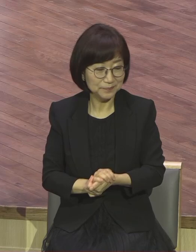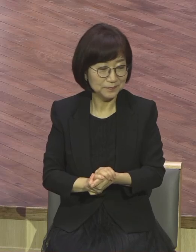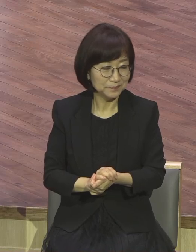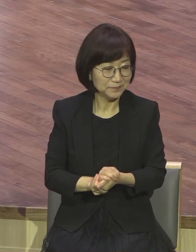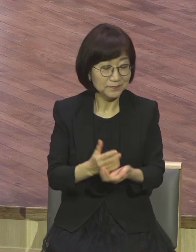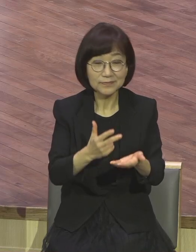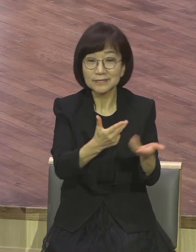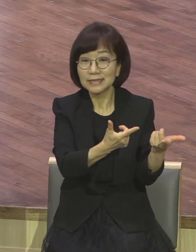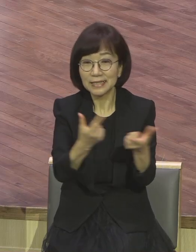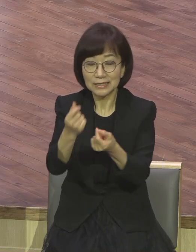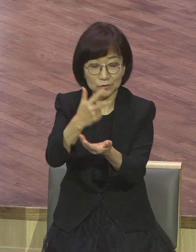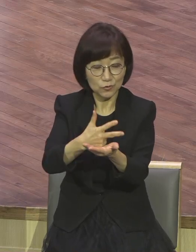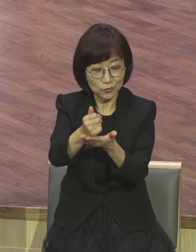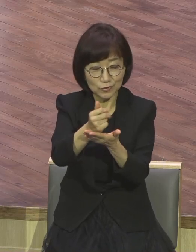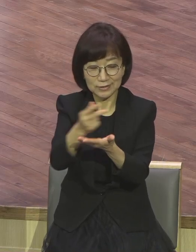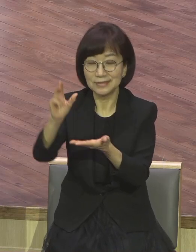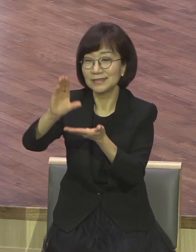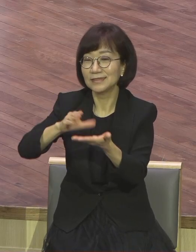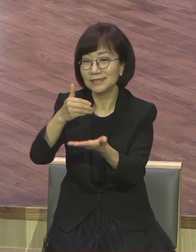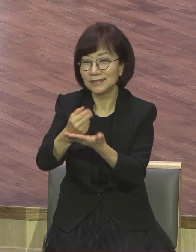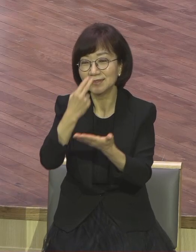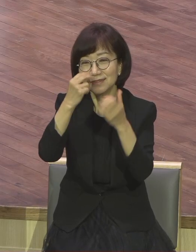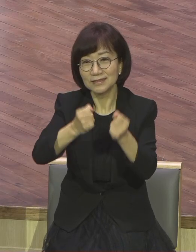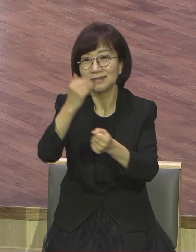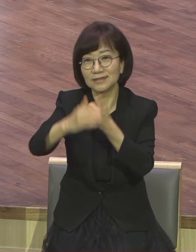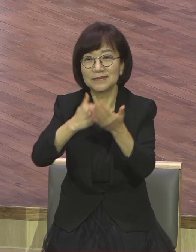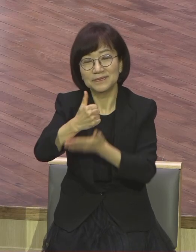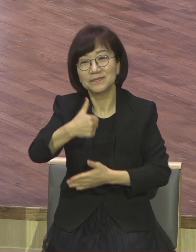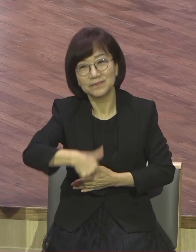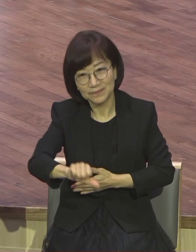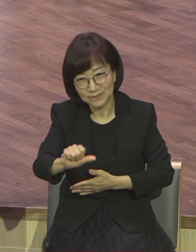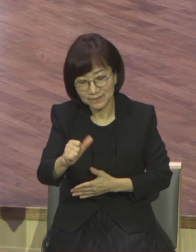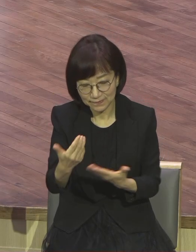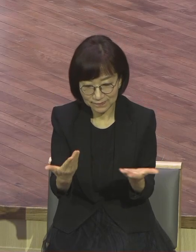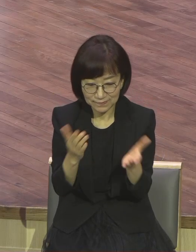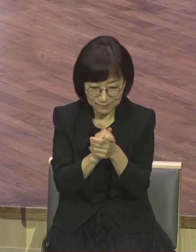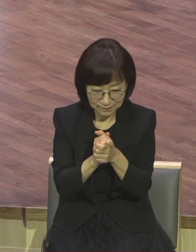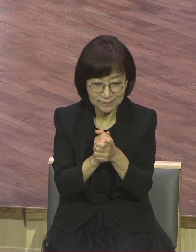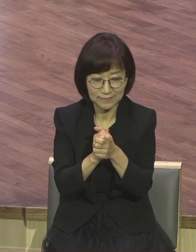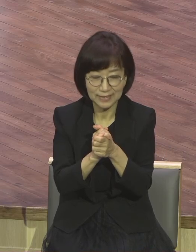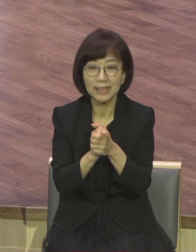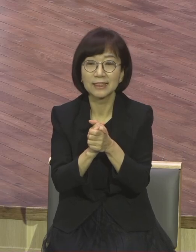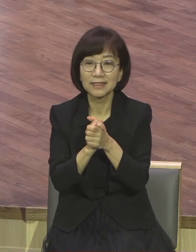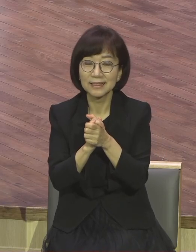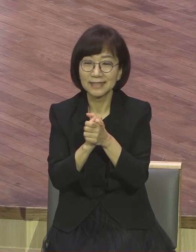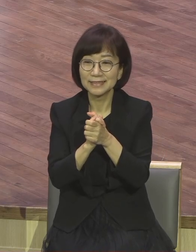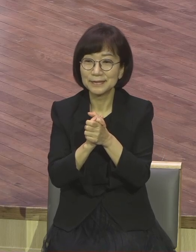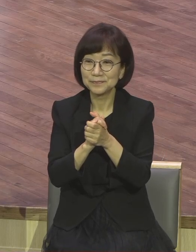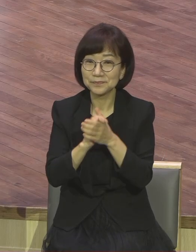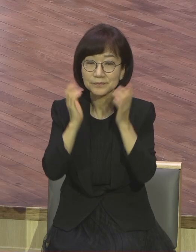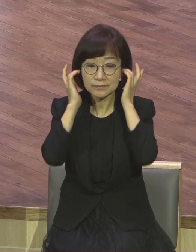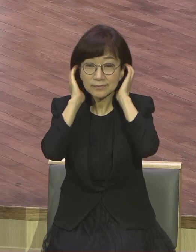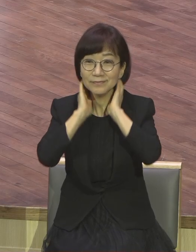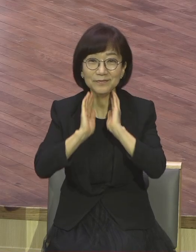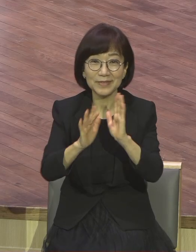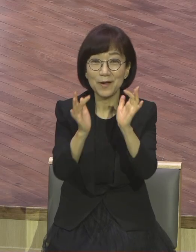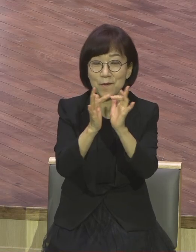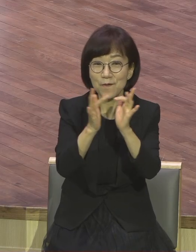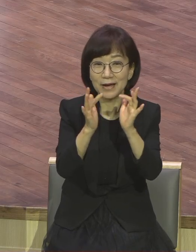주는 그리스도시오 살아계신 하나님의 아들이십니다. 아멘 온난 예배들의 성도들 또